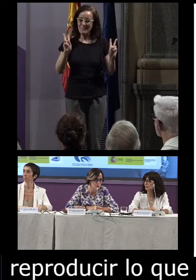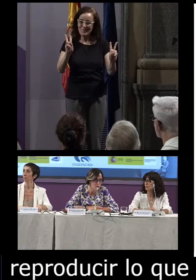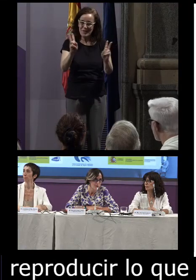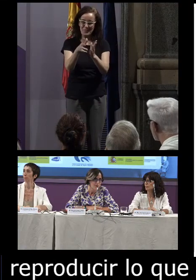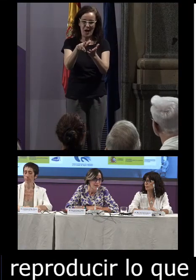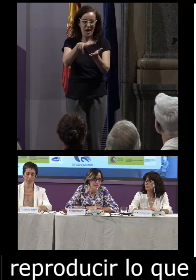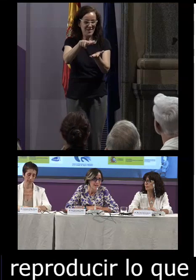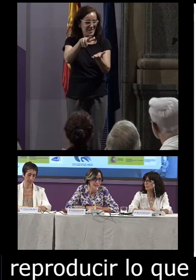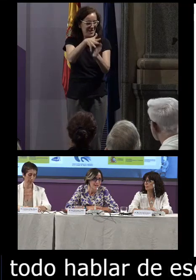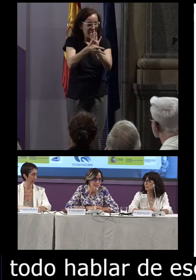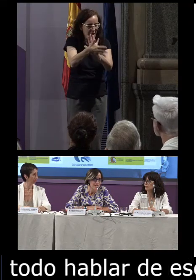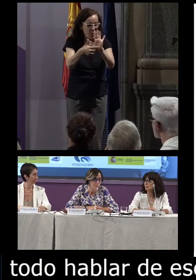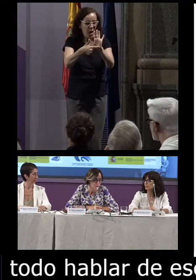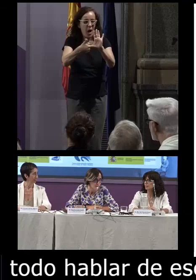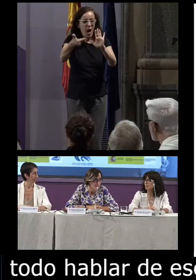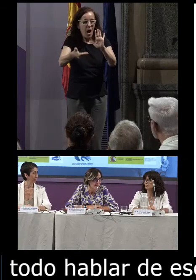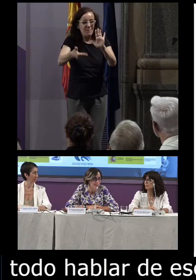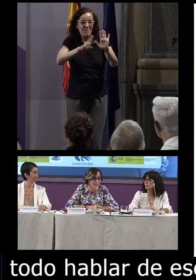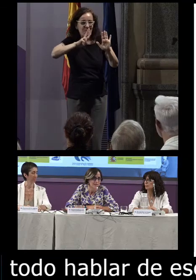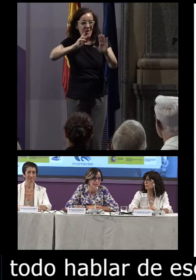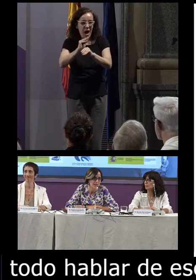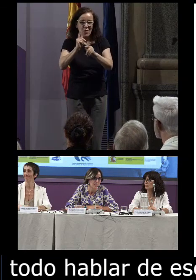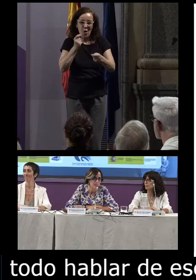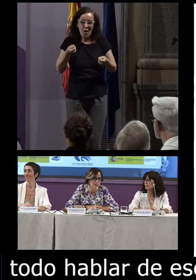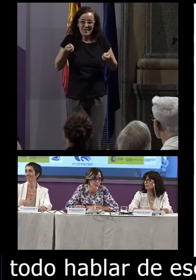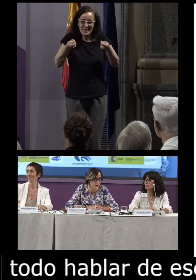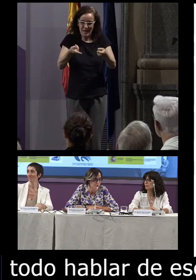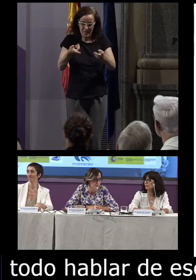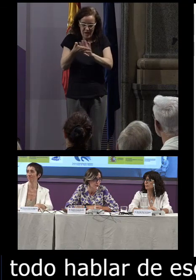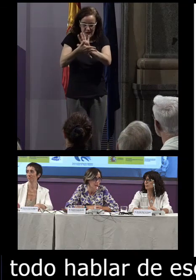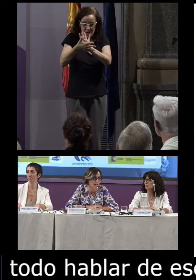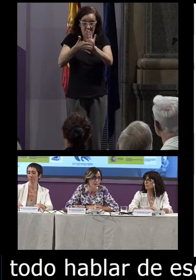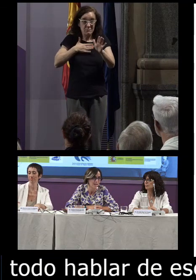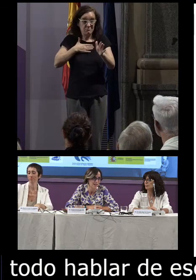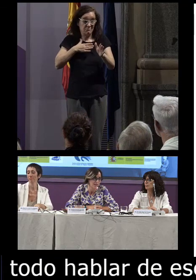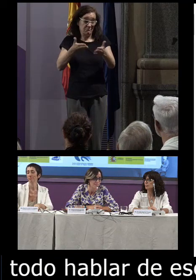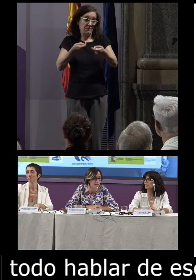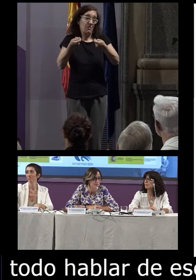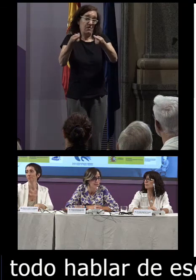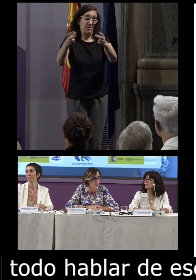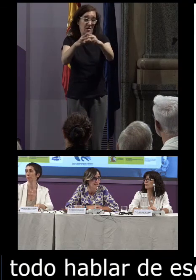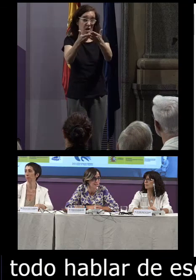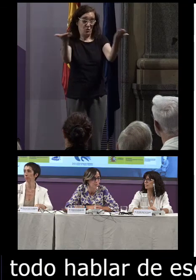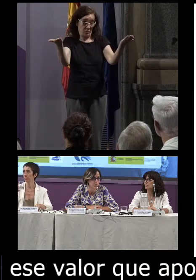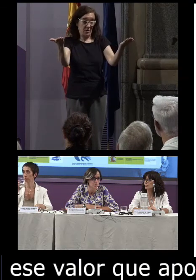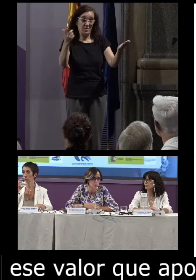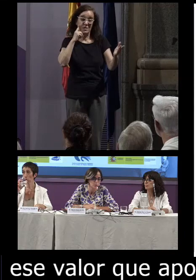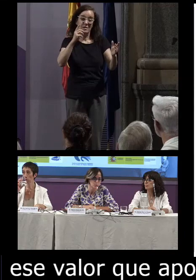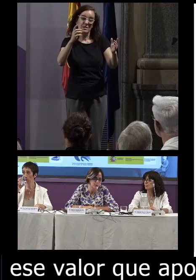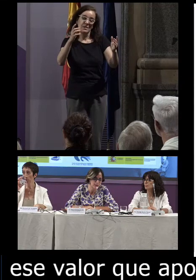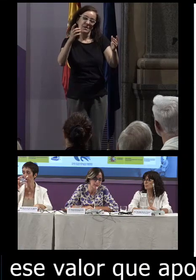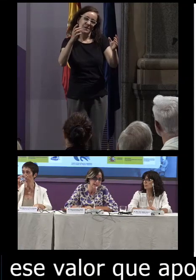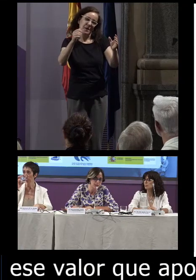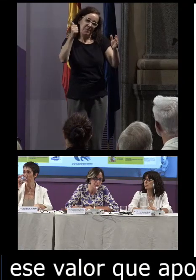valor que aporta la lengua de signos a nuestra sociedad y especialmente este proyecto de